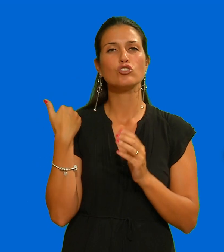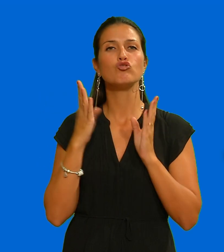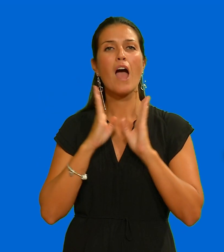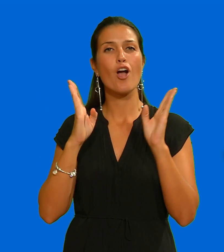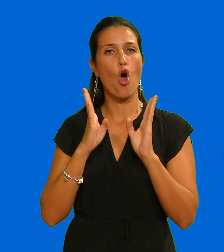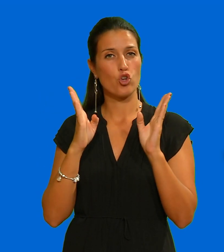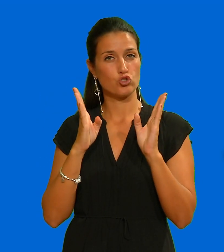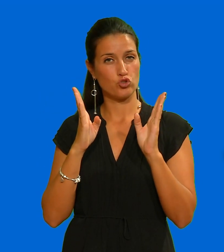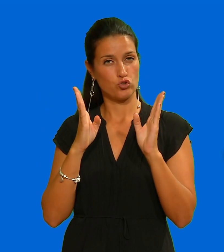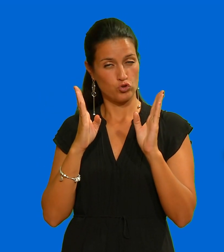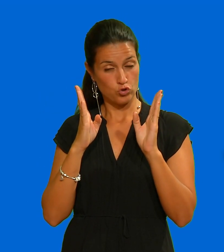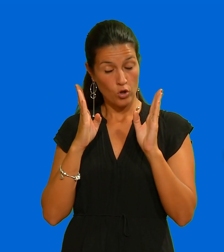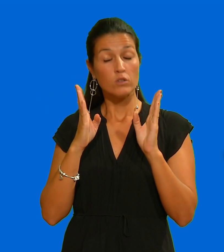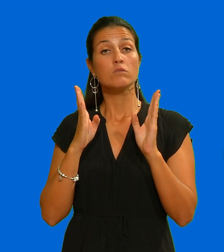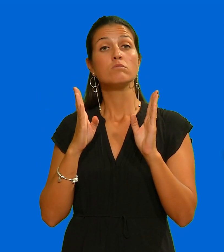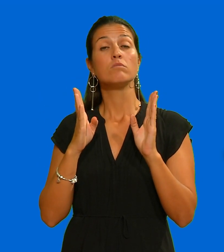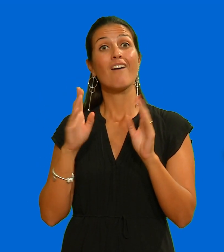La famiglia ha deciso di donare gli organi.